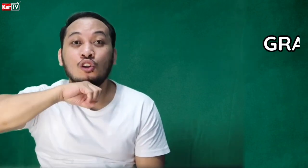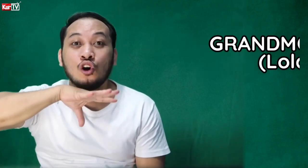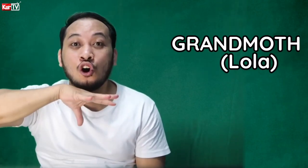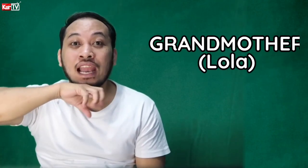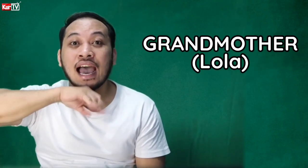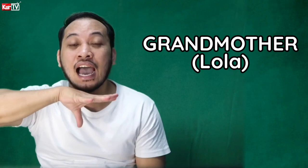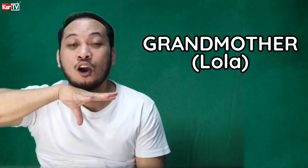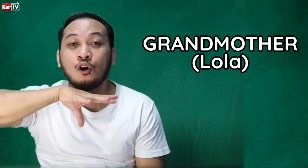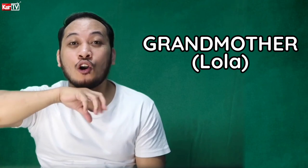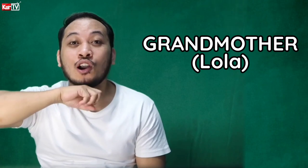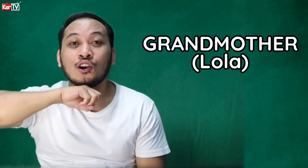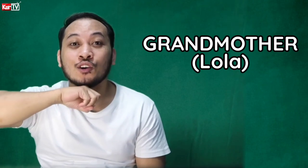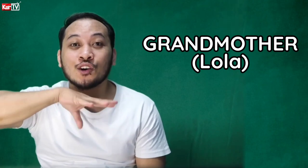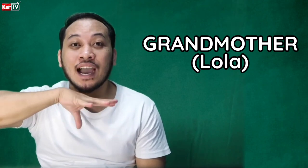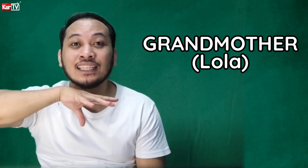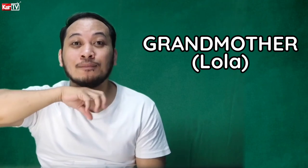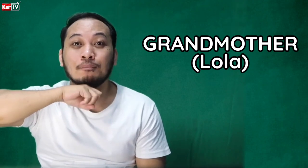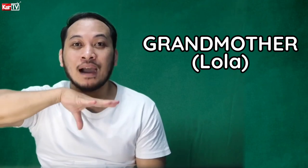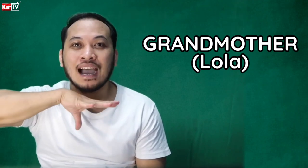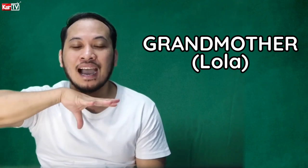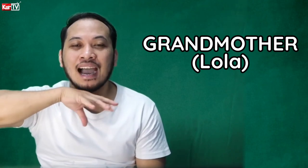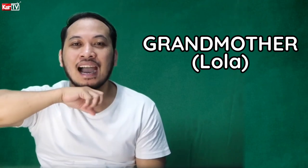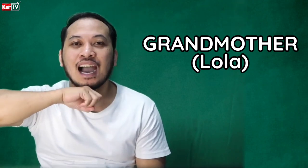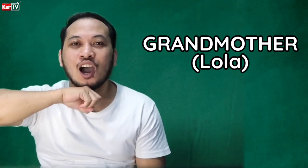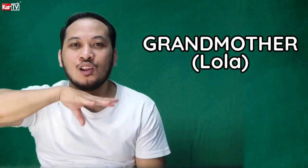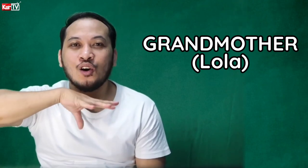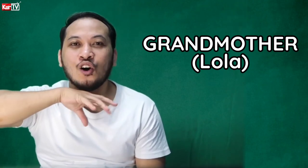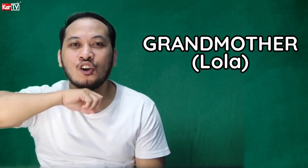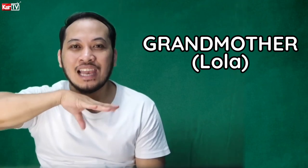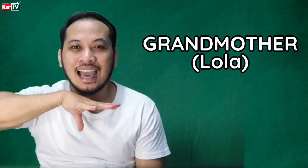lola or grandma. Lola.